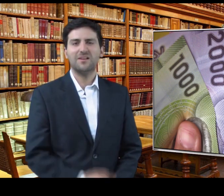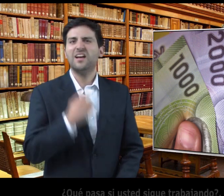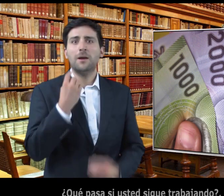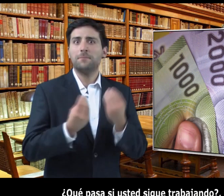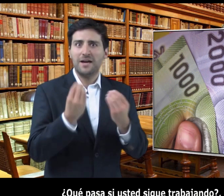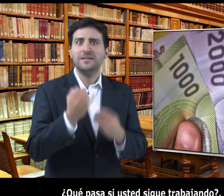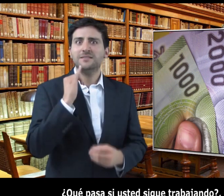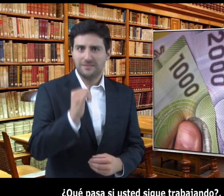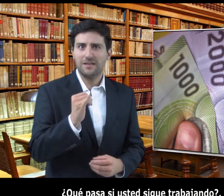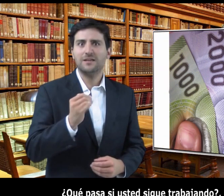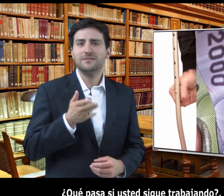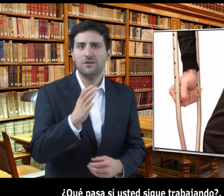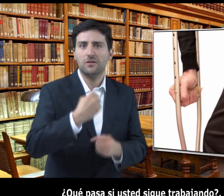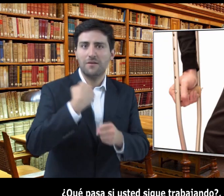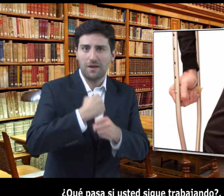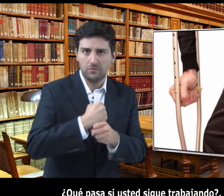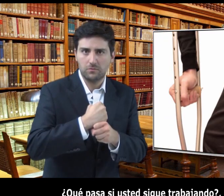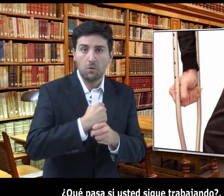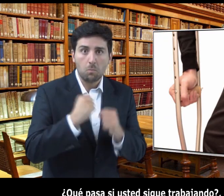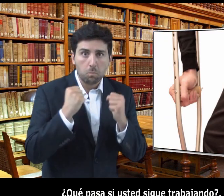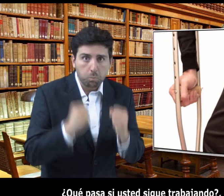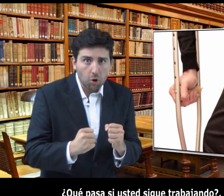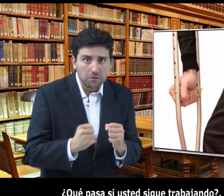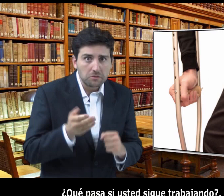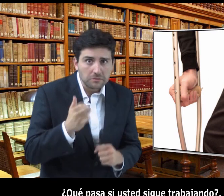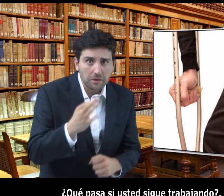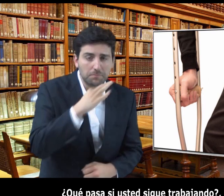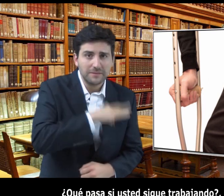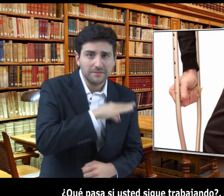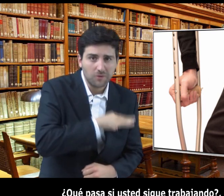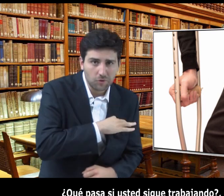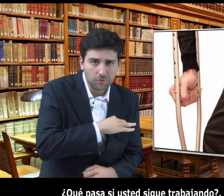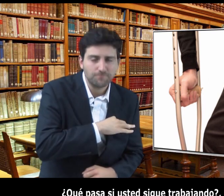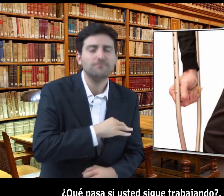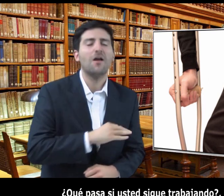¿Qué pasa si usted sigue trabajando? ¿Puede seguir trabajando mientras recibe una pensión solidaria de invalidez?